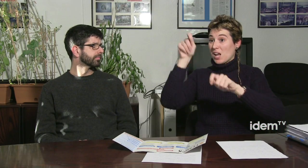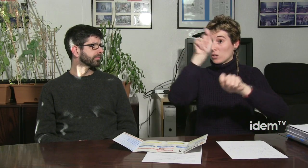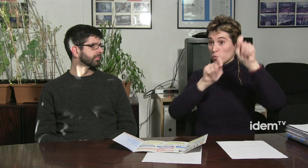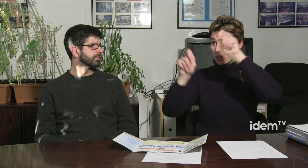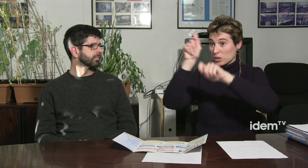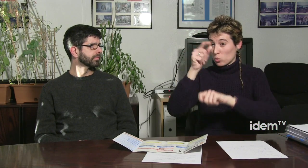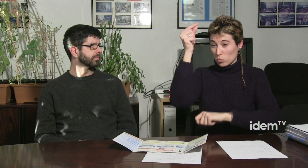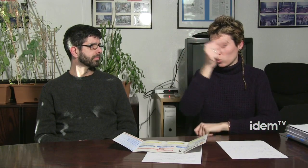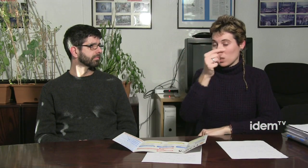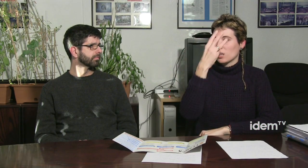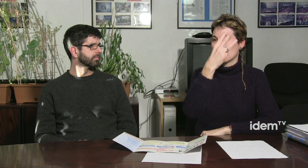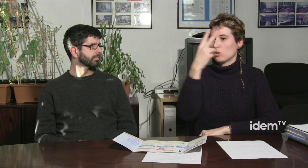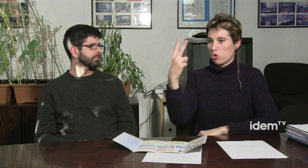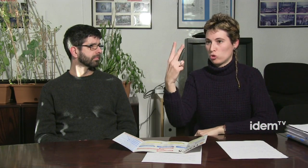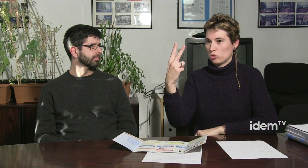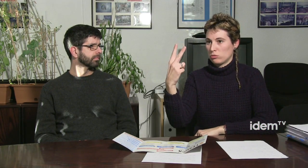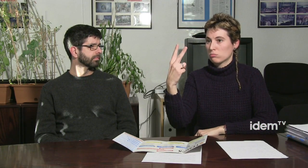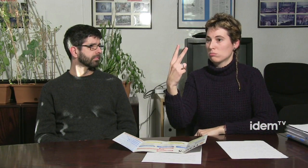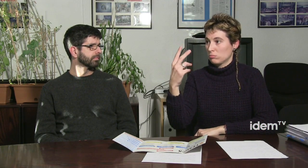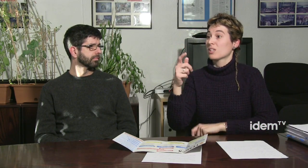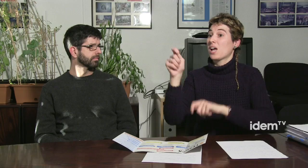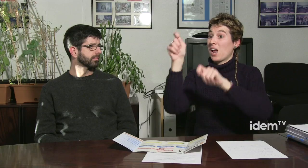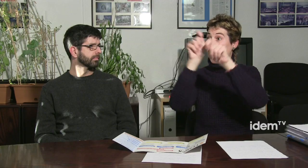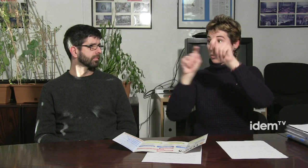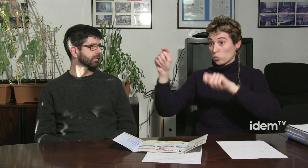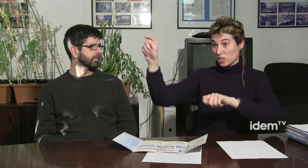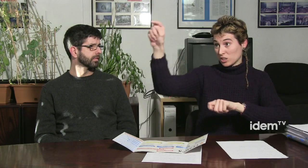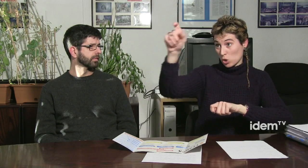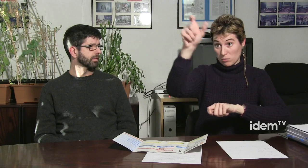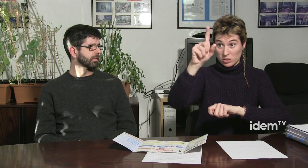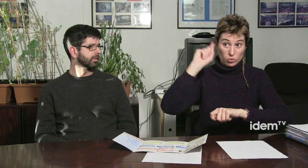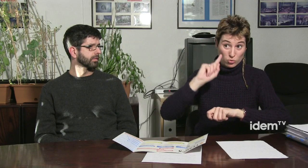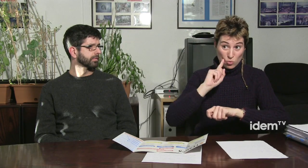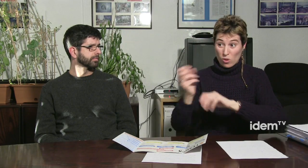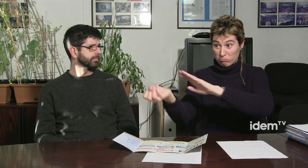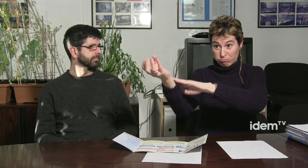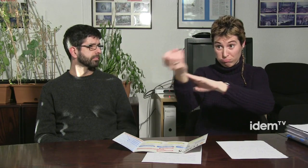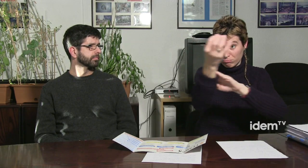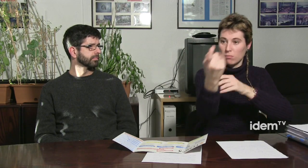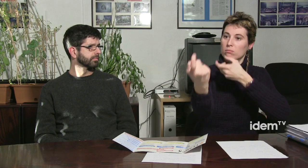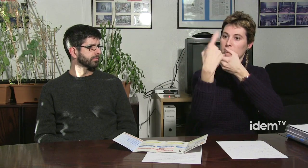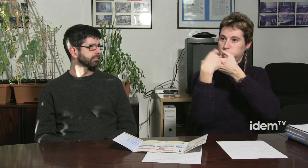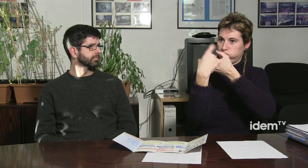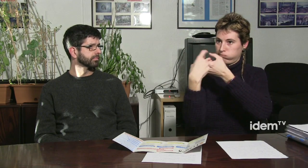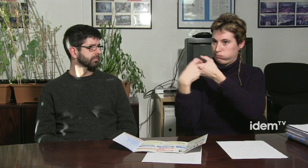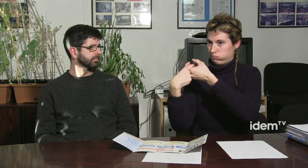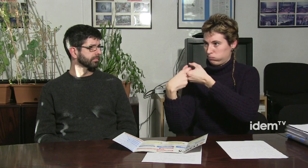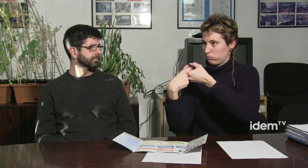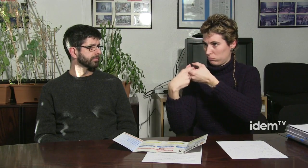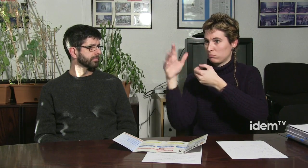i dintre hi ha 32 associacions, un total de 32 associacions afiliades i quan